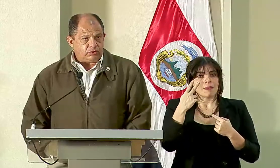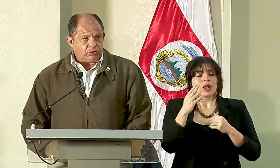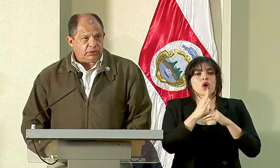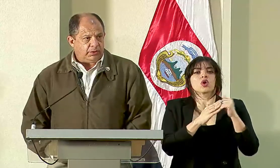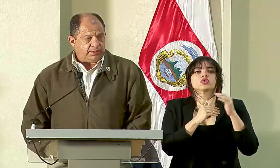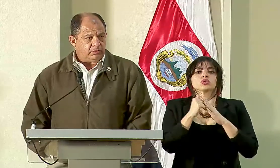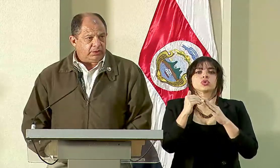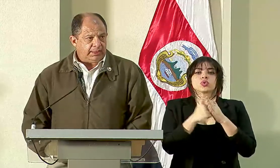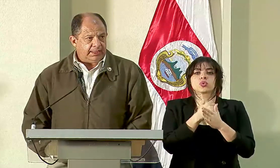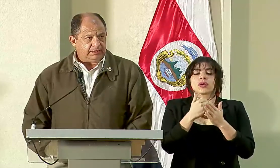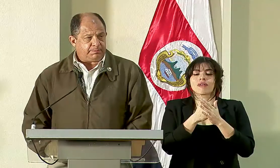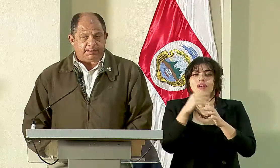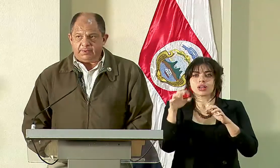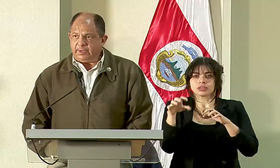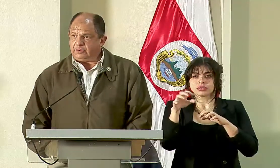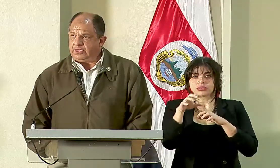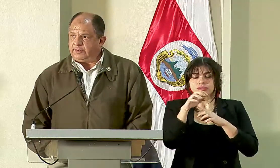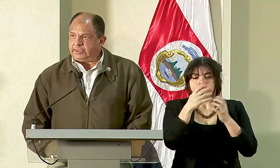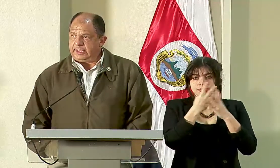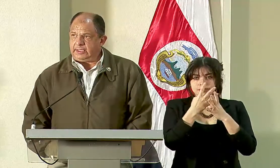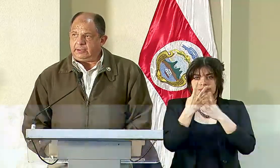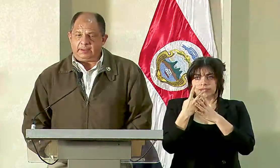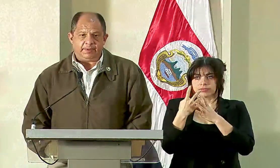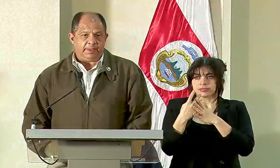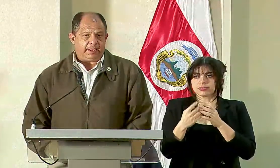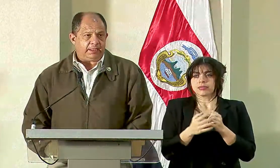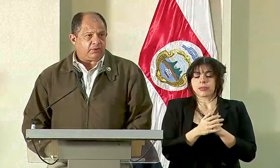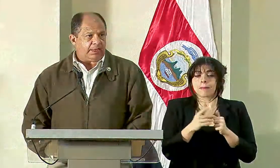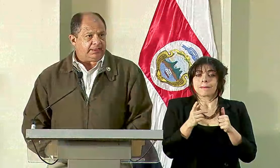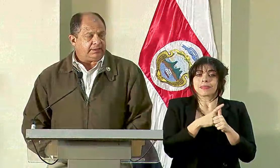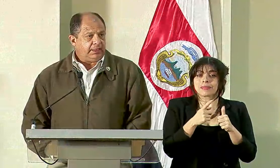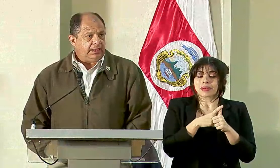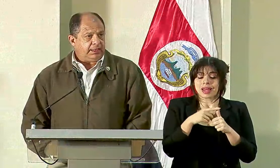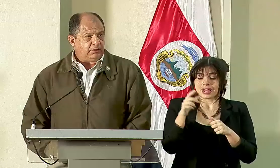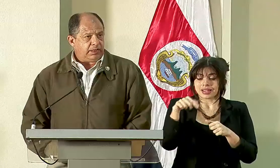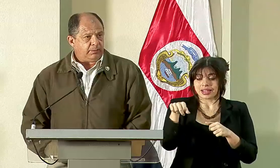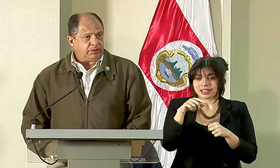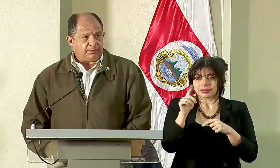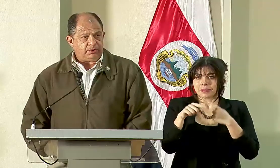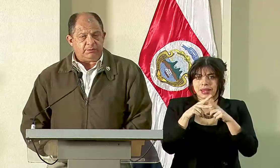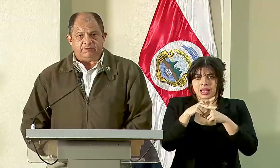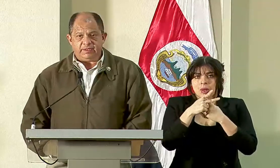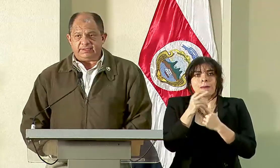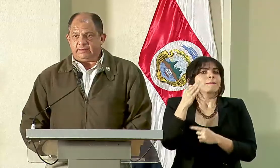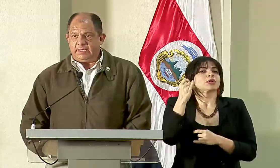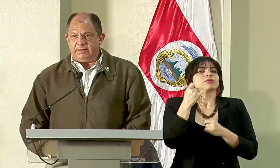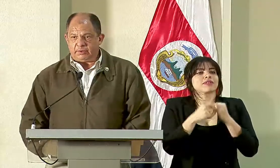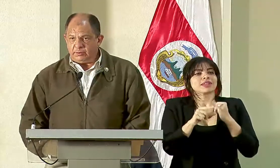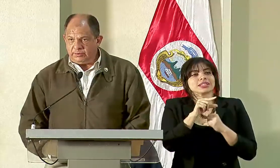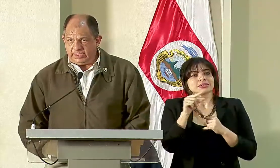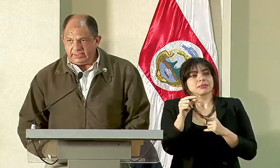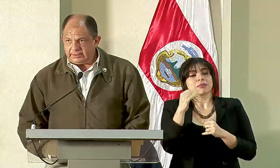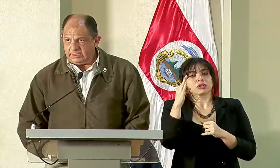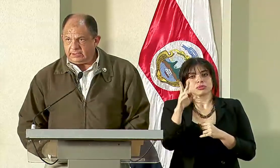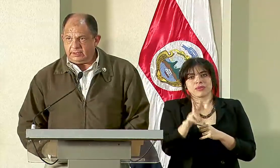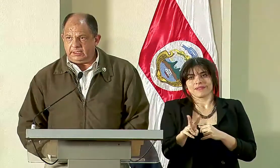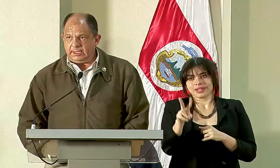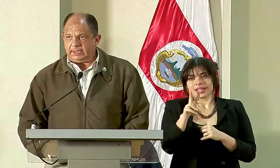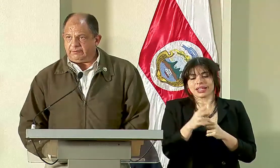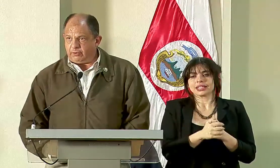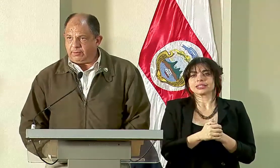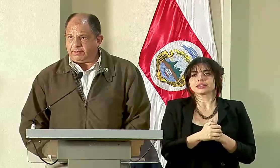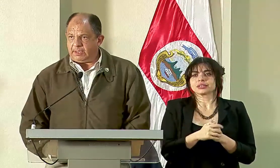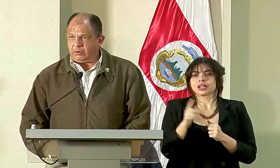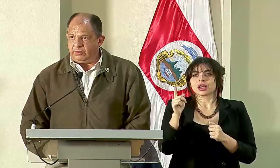la construcción de nuevas unidades para privados de libertad, la primera de las cuales inauguraremos el próximo viernes en